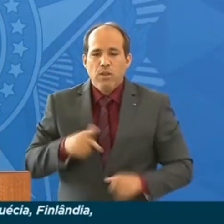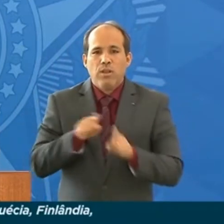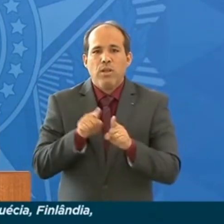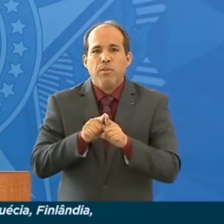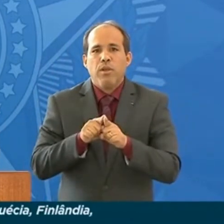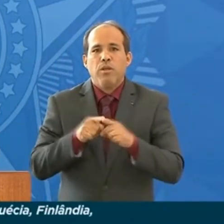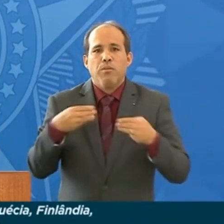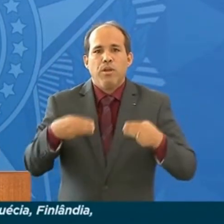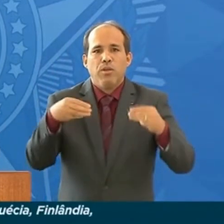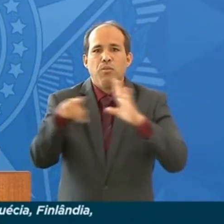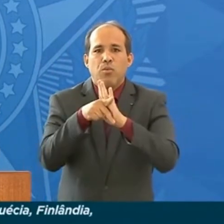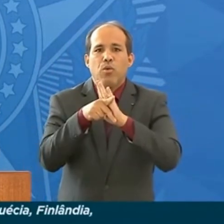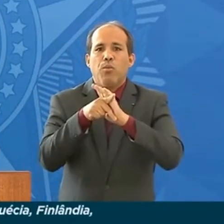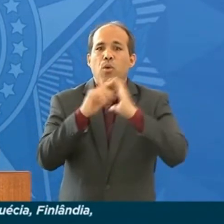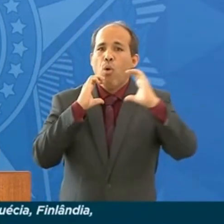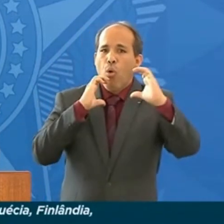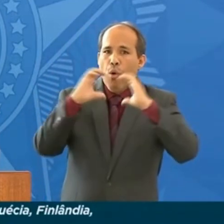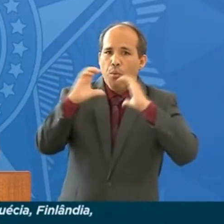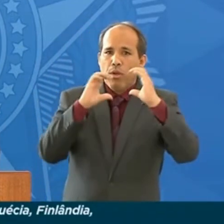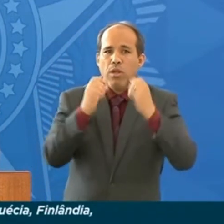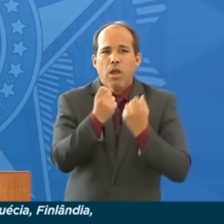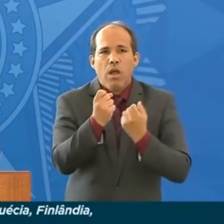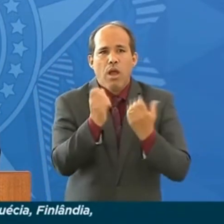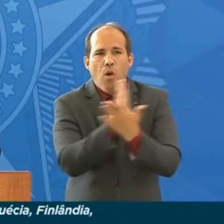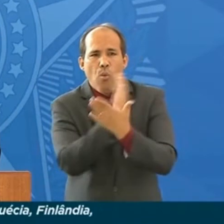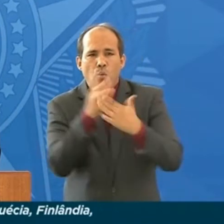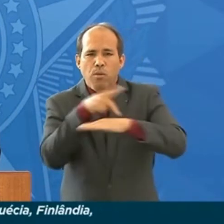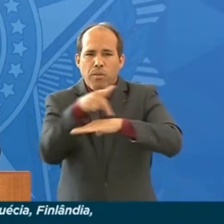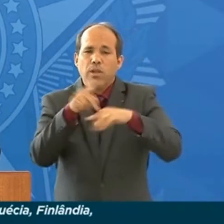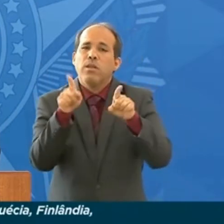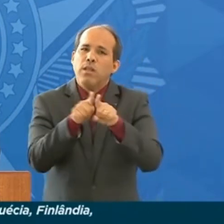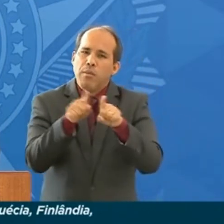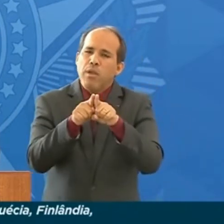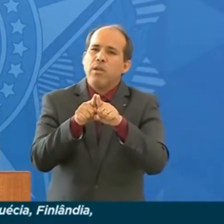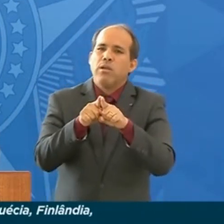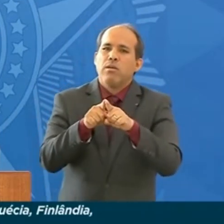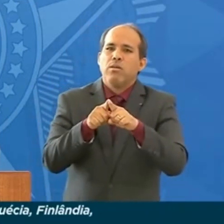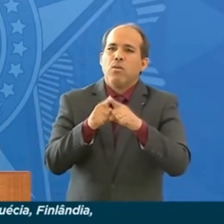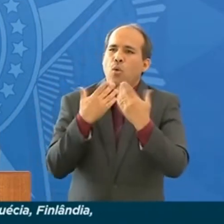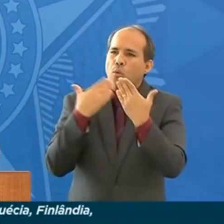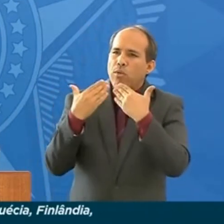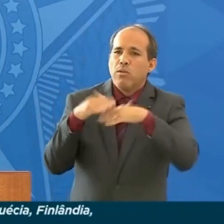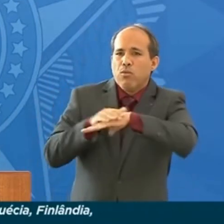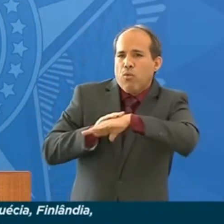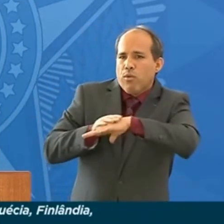telecomunicações, e, em alguns países também, ministros da infraestrutura.